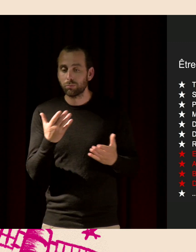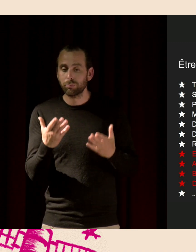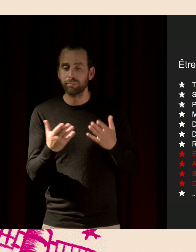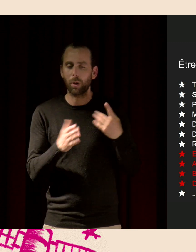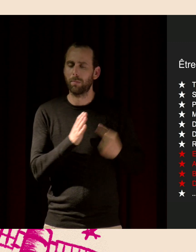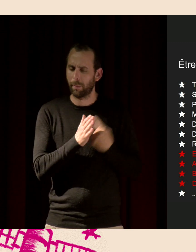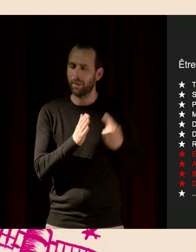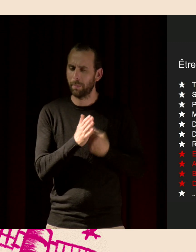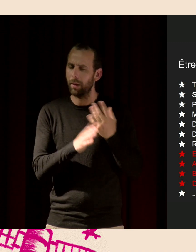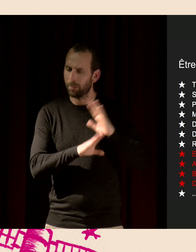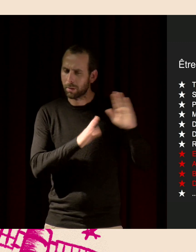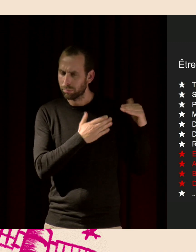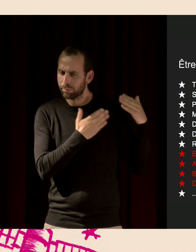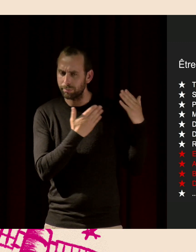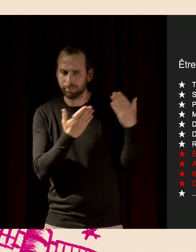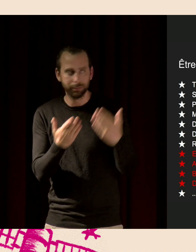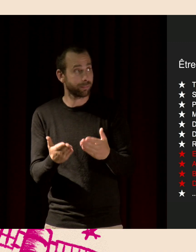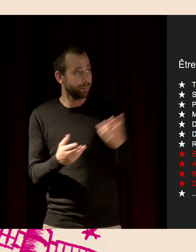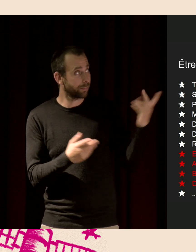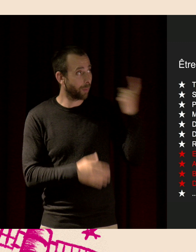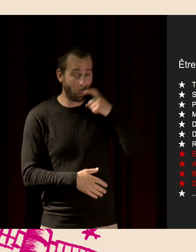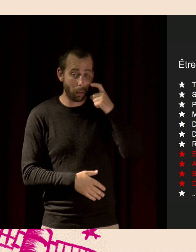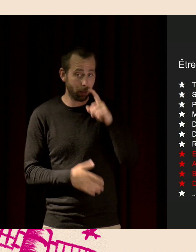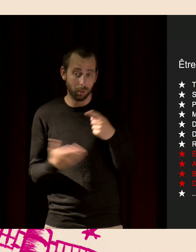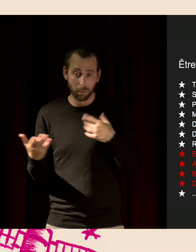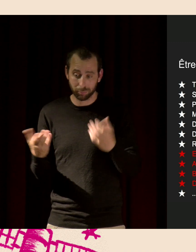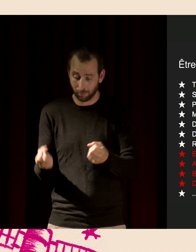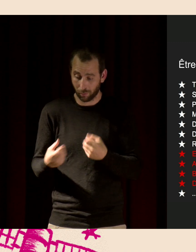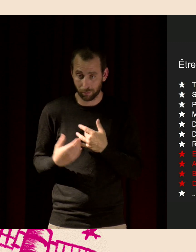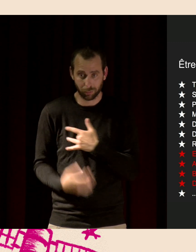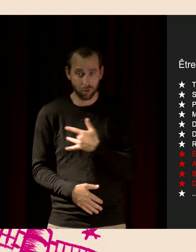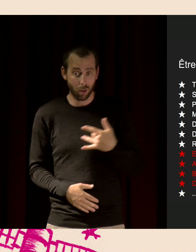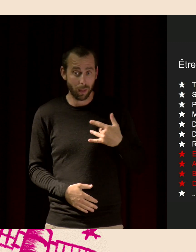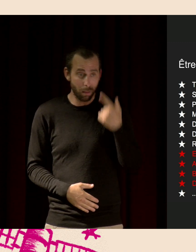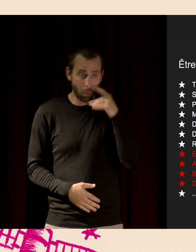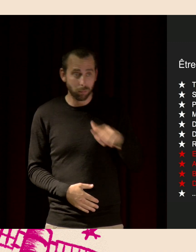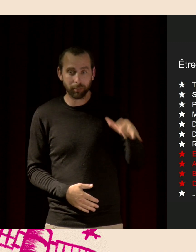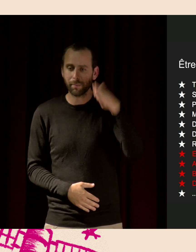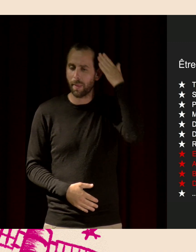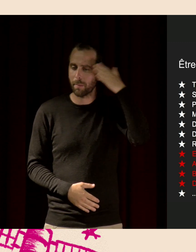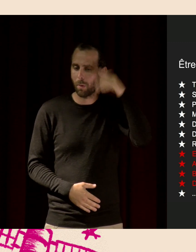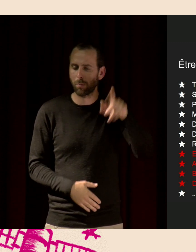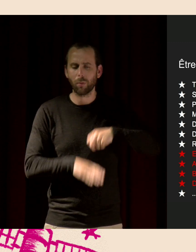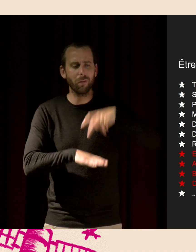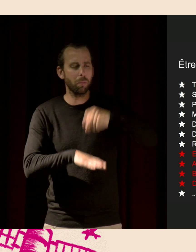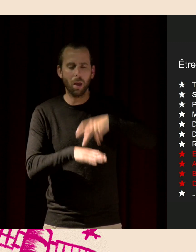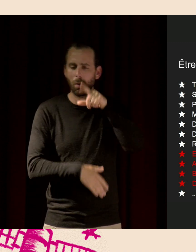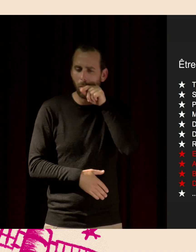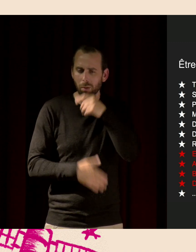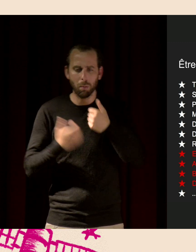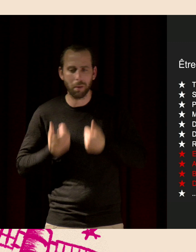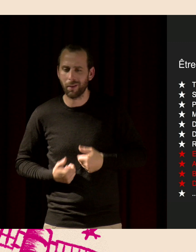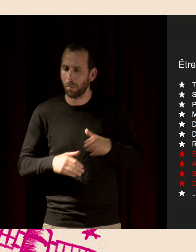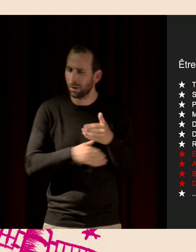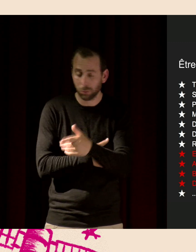très répétées, anciennes, qu'on a à peu près les mêmes effets sur la santé des autres êtres vivants, qu'ils soient des amphibiens, des oiseaux, des mammifères, des